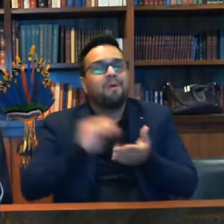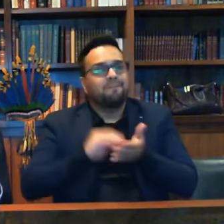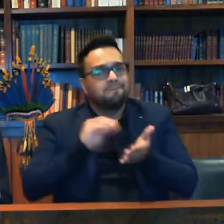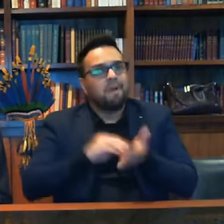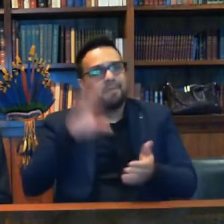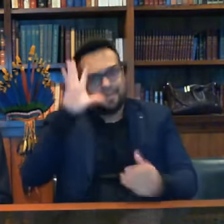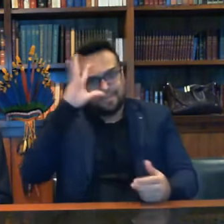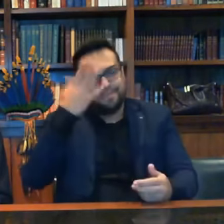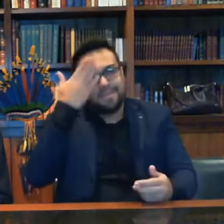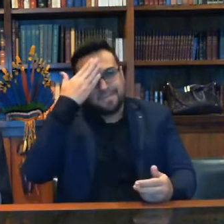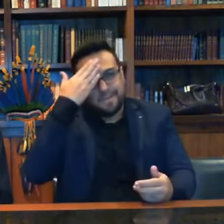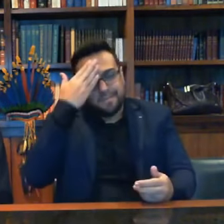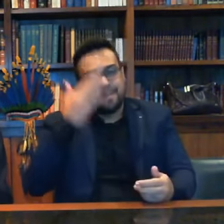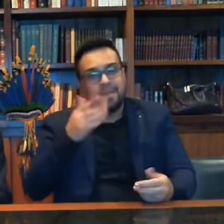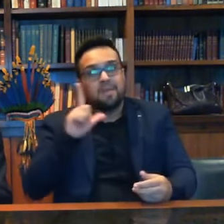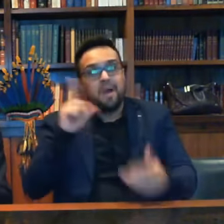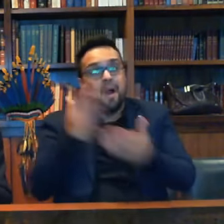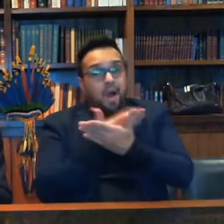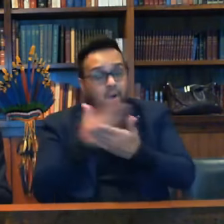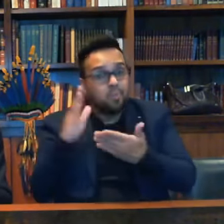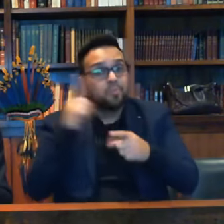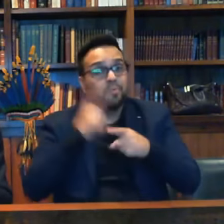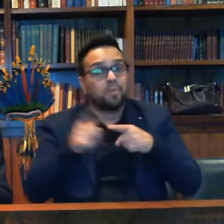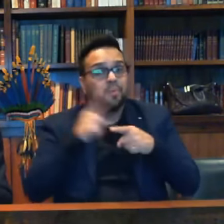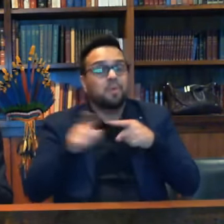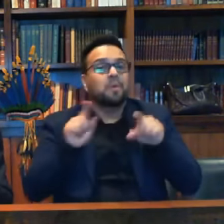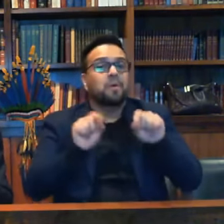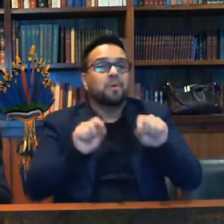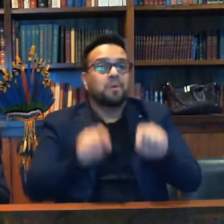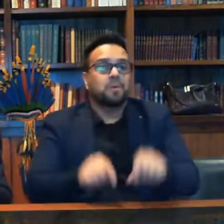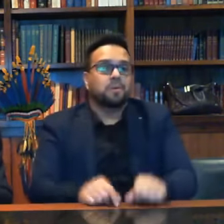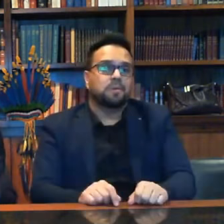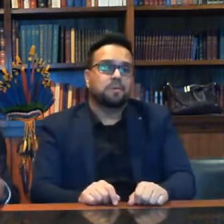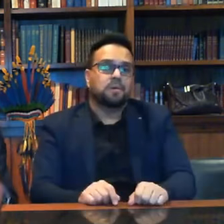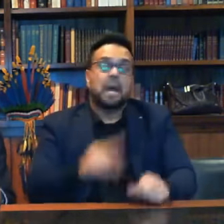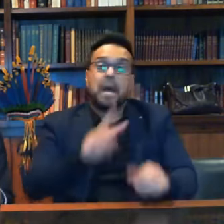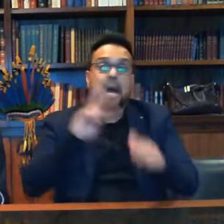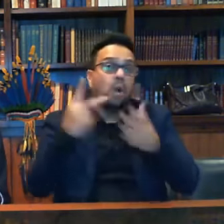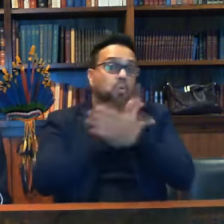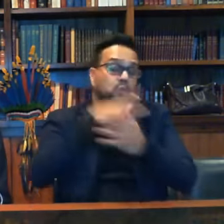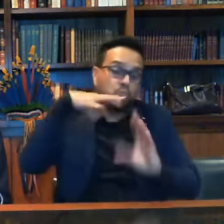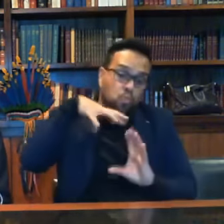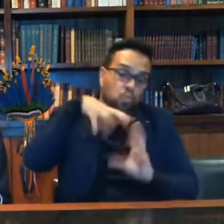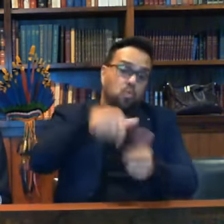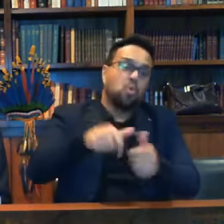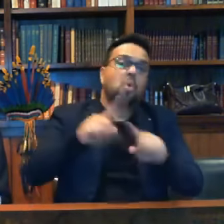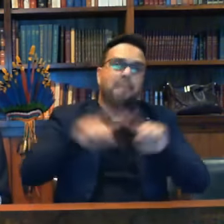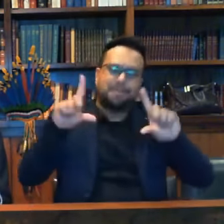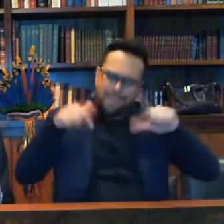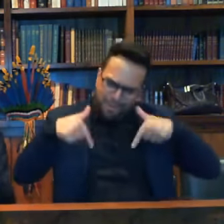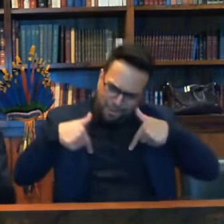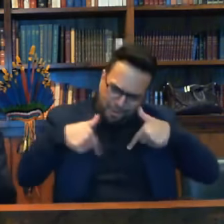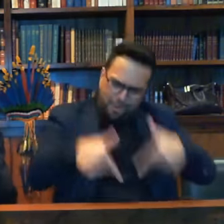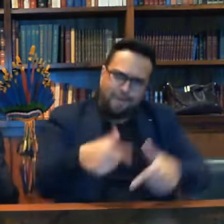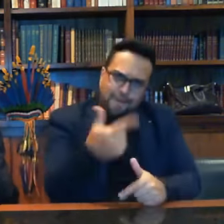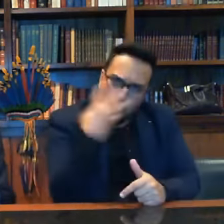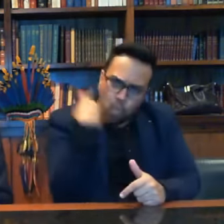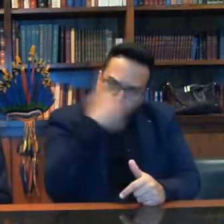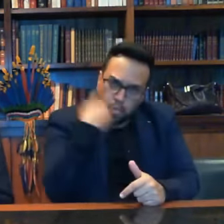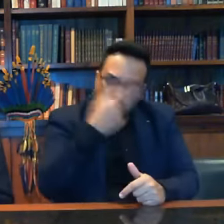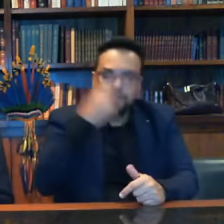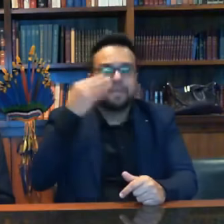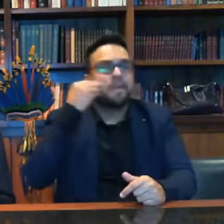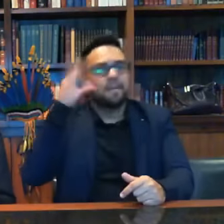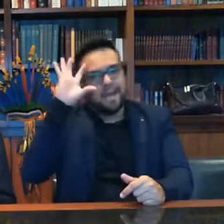sabemos disso alguns problemas são acontecendo no mundo todo mas nós nos empenhamos 24 horas por dia para buscar a